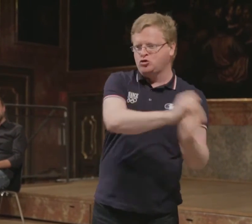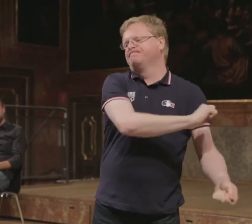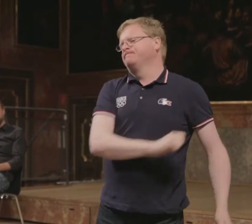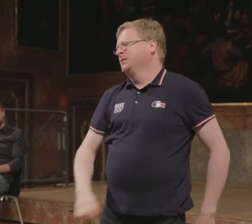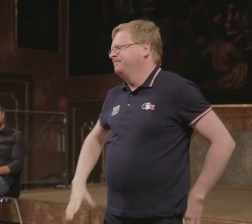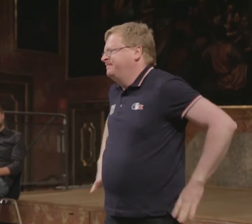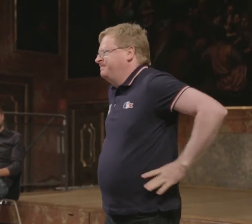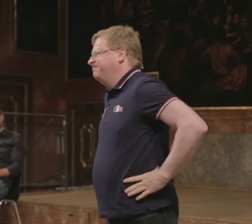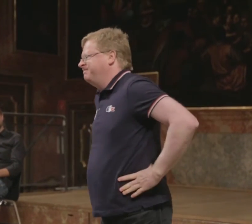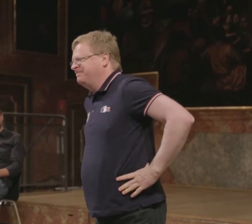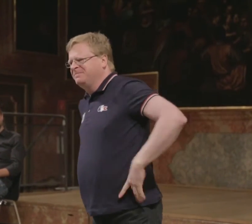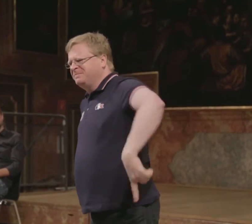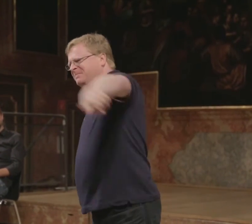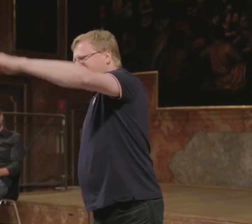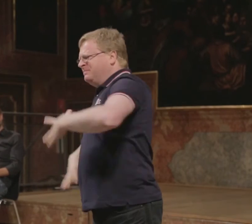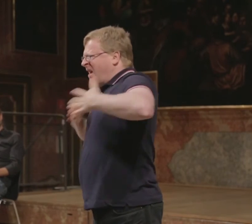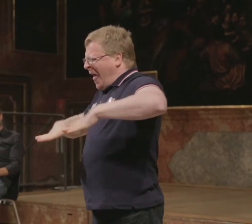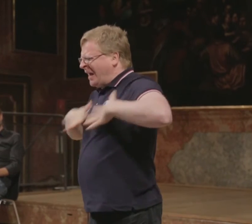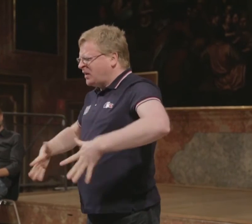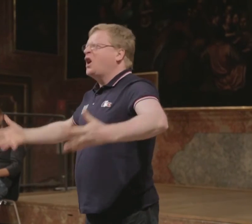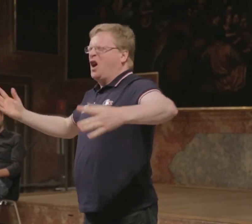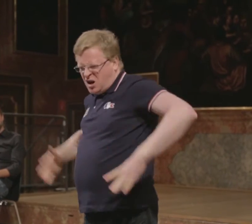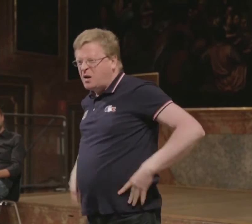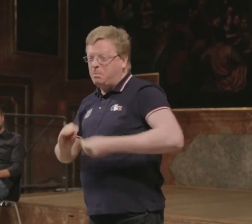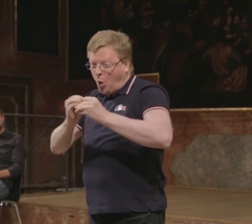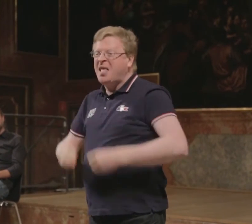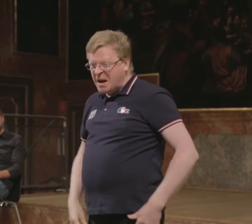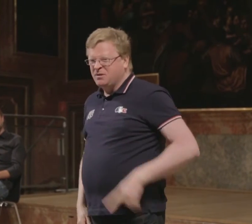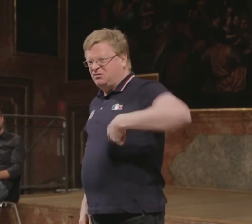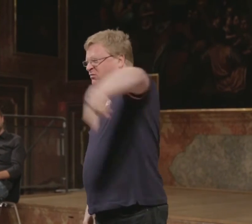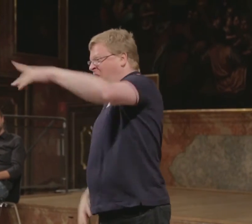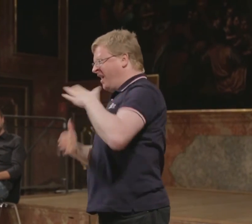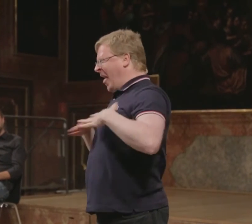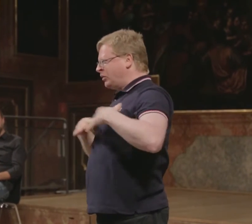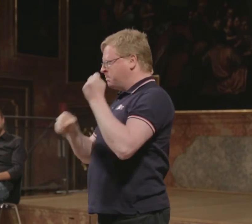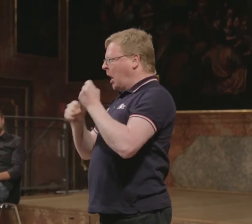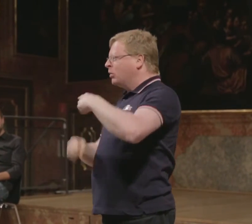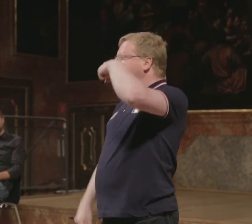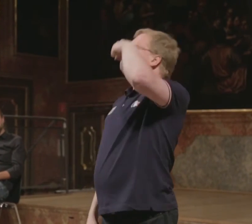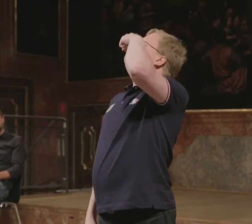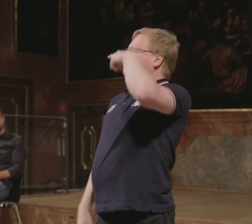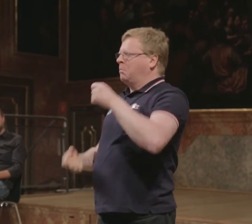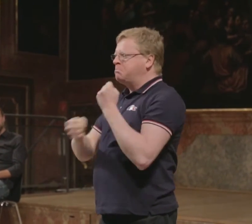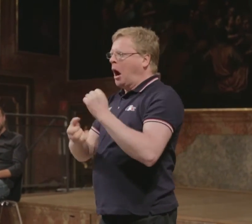Kutschen einführen und wieder zurück ins Steinzeitalter gehen. Aber das Problem ist,